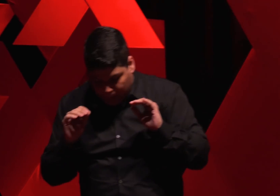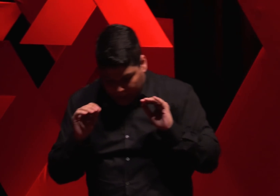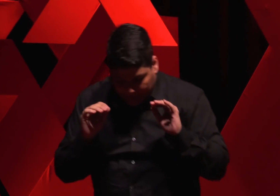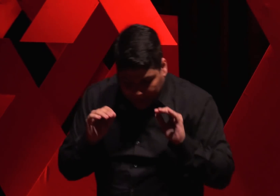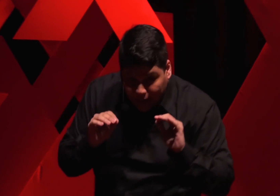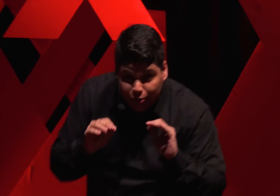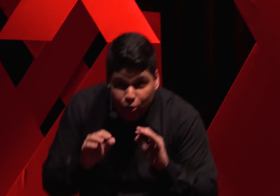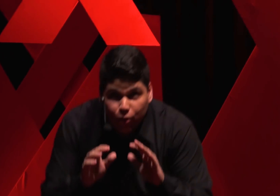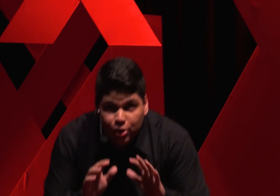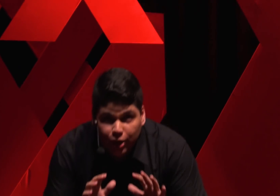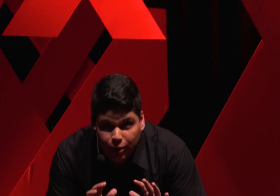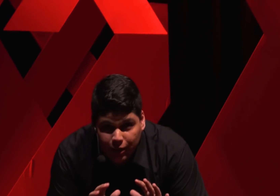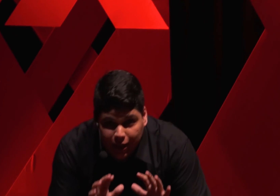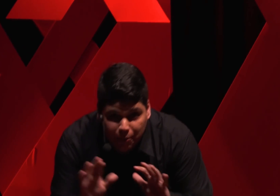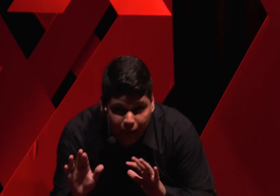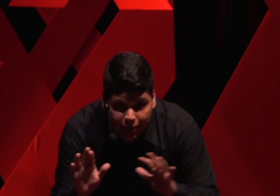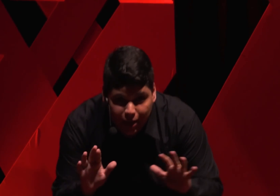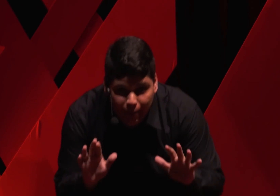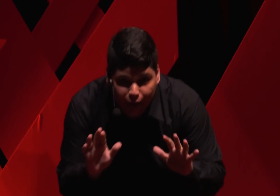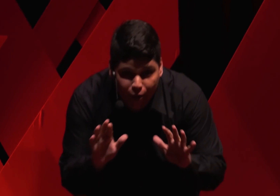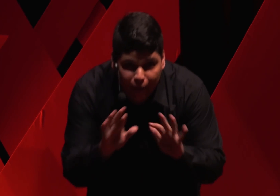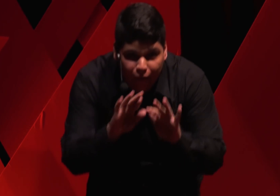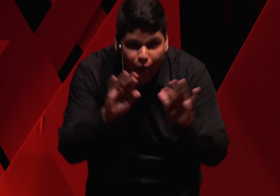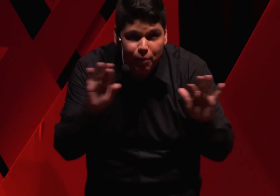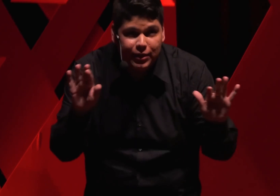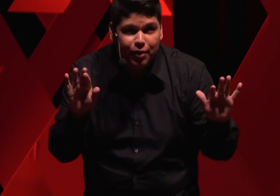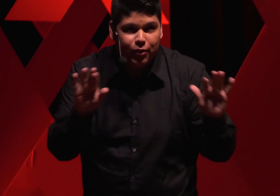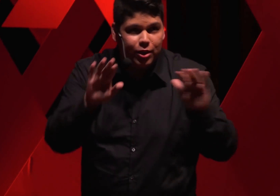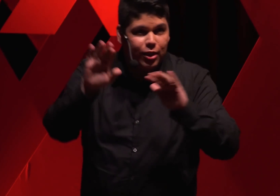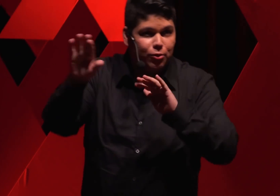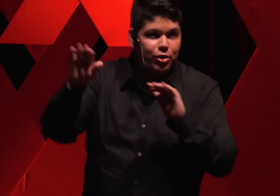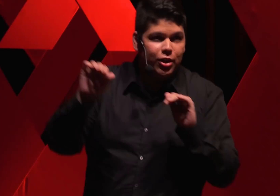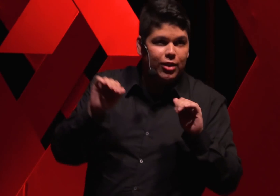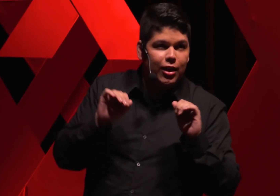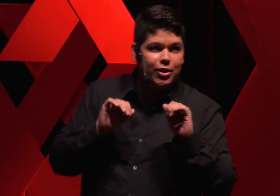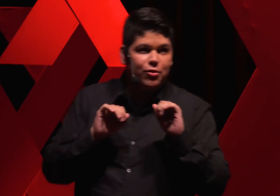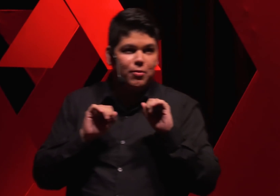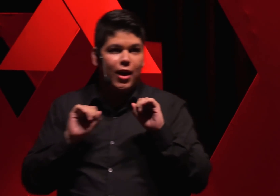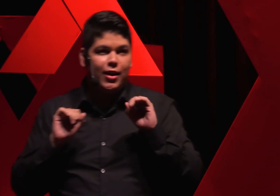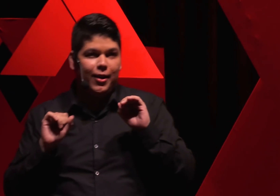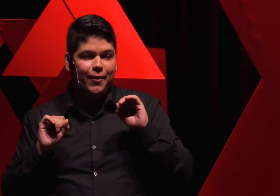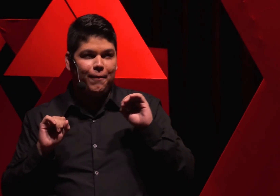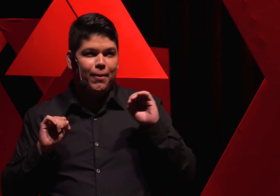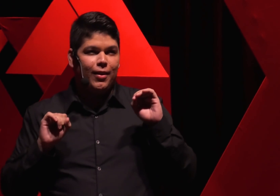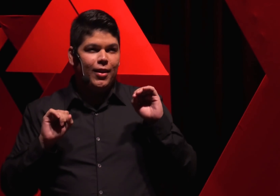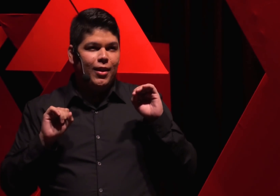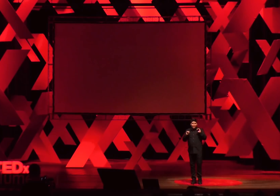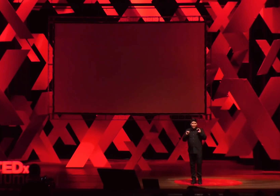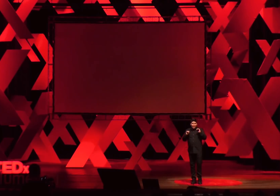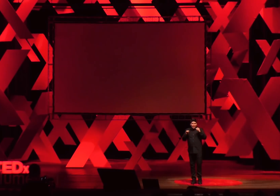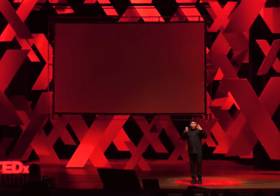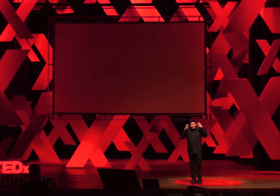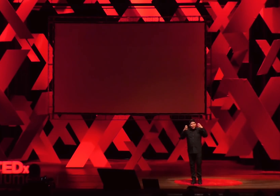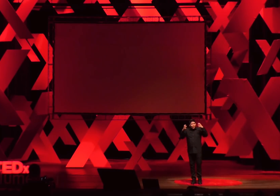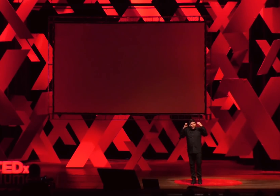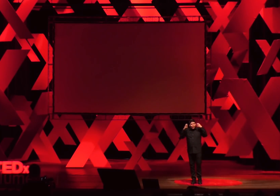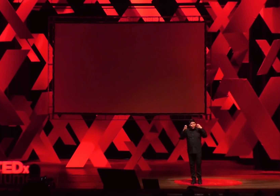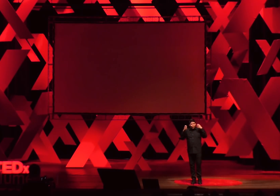espreitado, escondido entre as plantas da minha avó para ficar observando as liturgias da Legião de Maria. E eu achava aquilo,